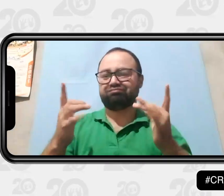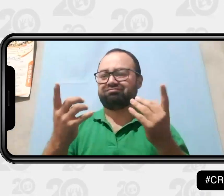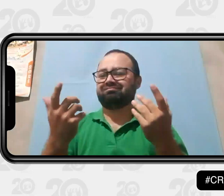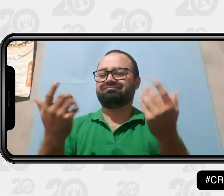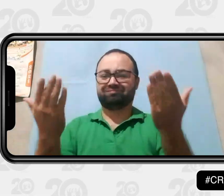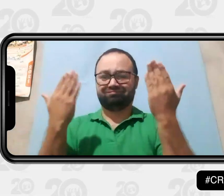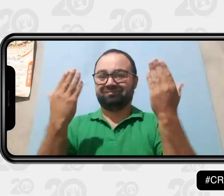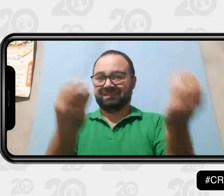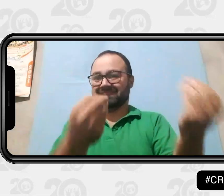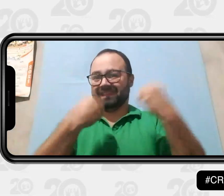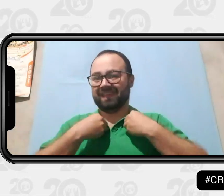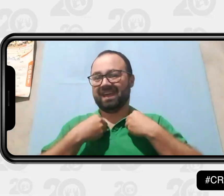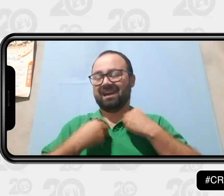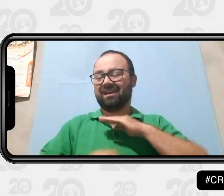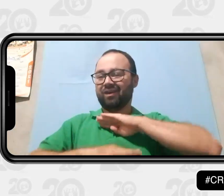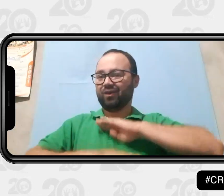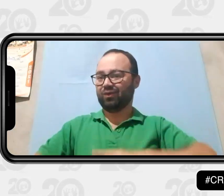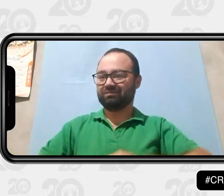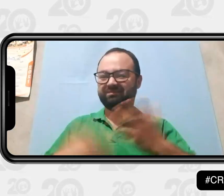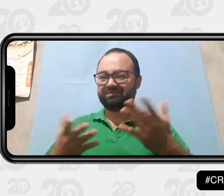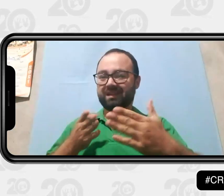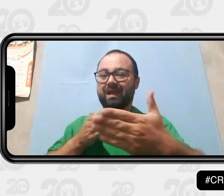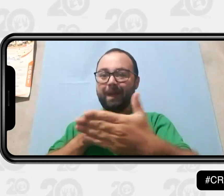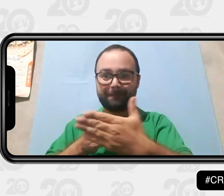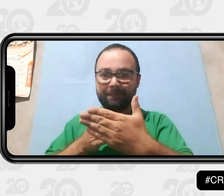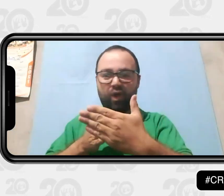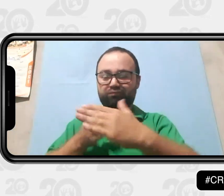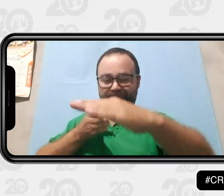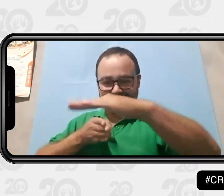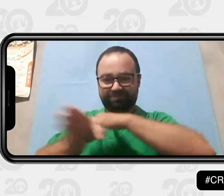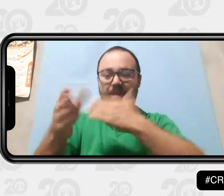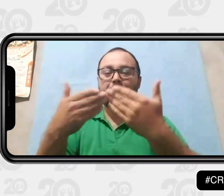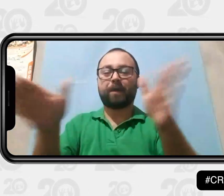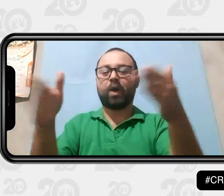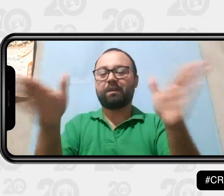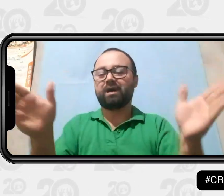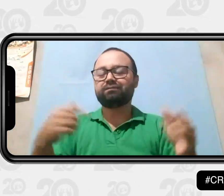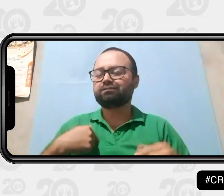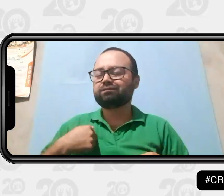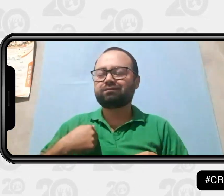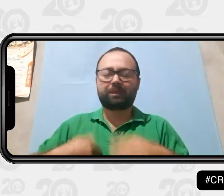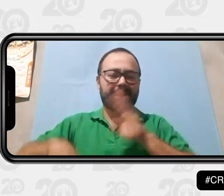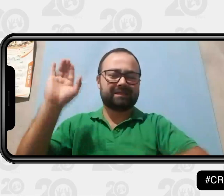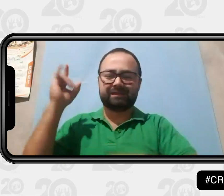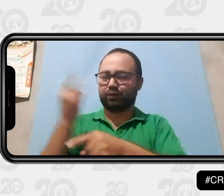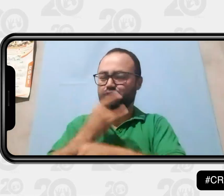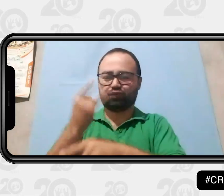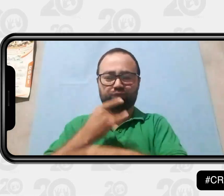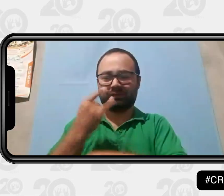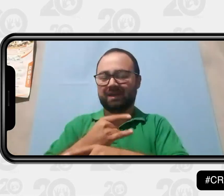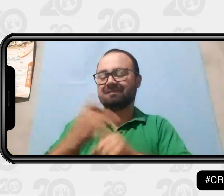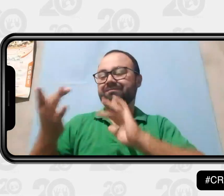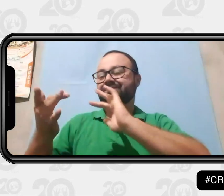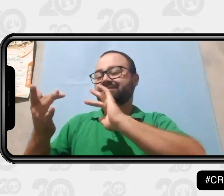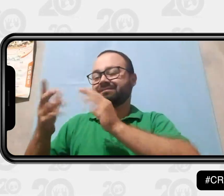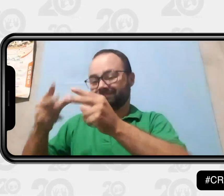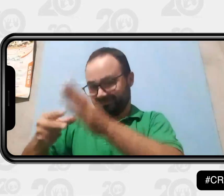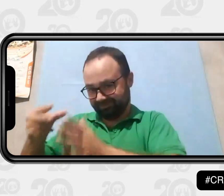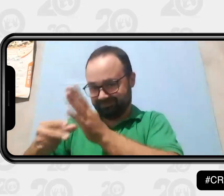Realmente ha sido un gran beneficio hacer uso de este servicio porque me ha permitido el acceso. Uso siempre la campaña de relevo de llamadas